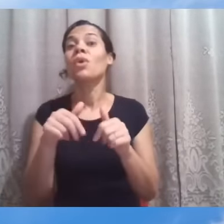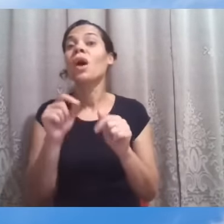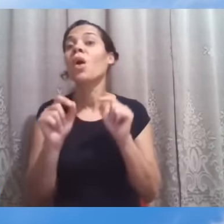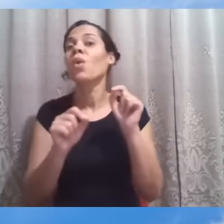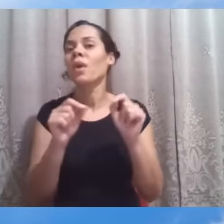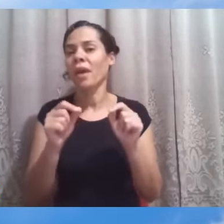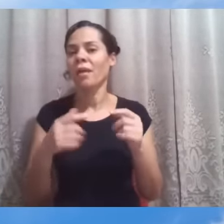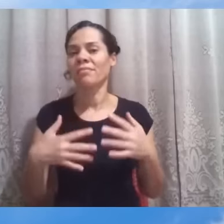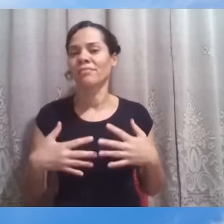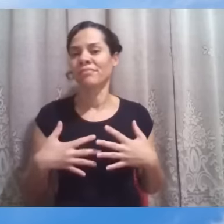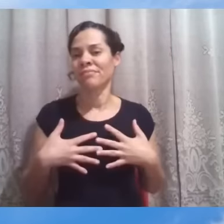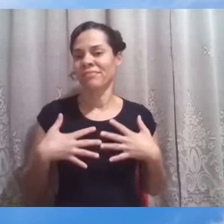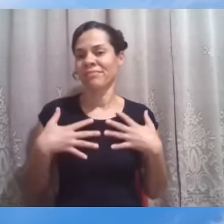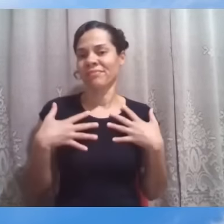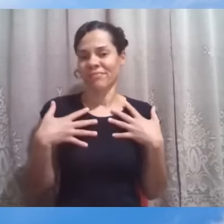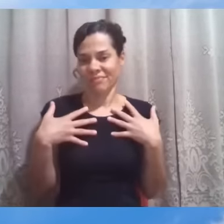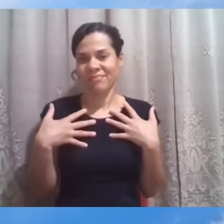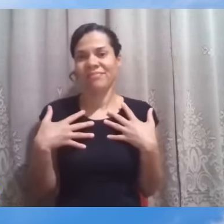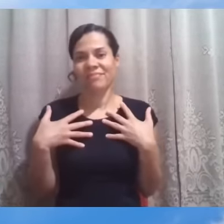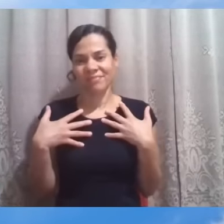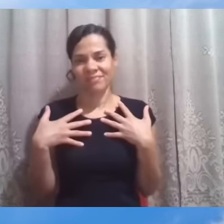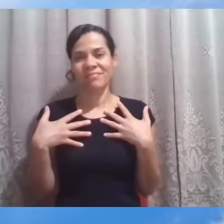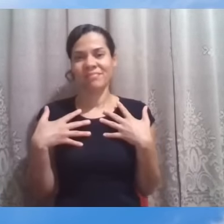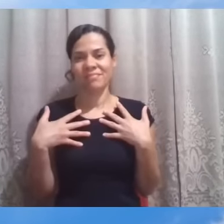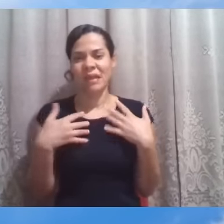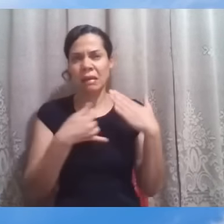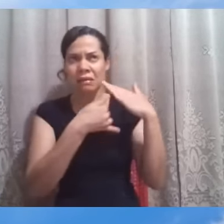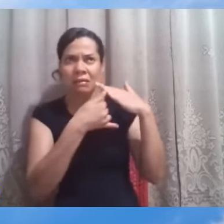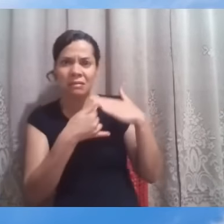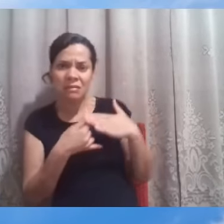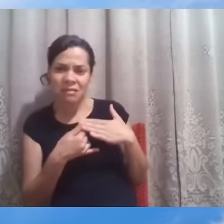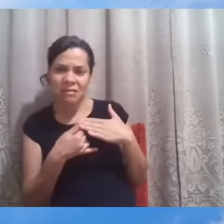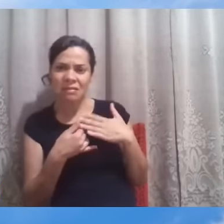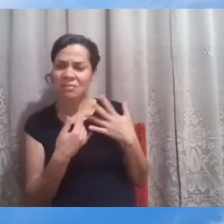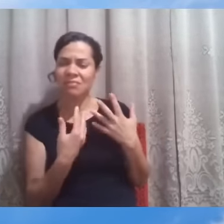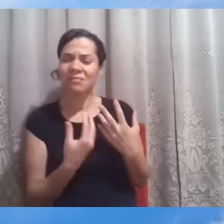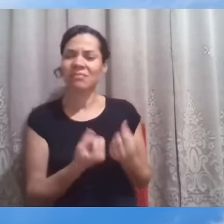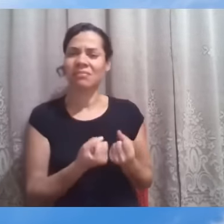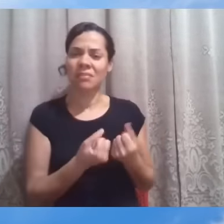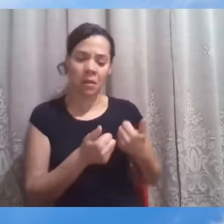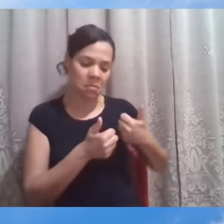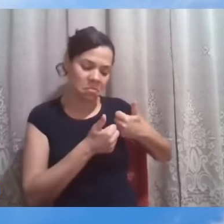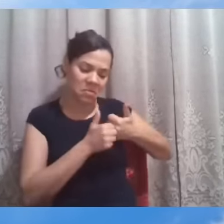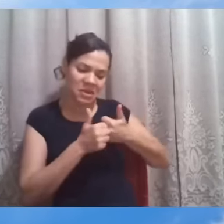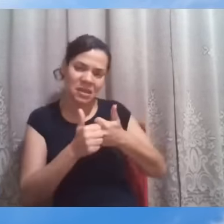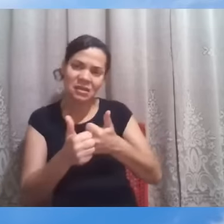por conta de humilhações, por conta de perseguições,